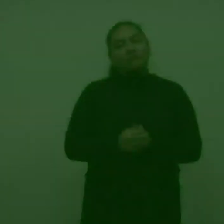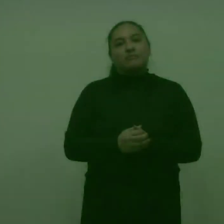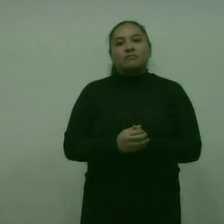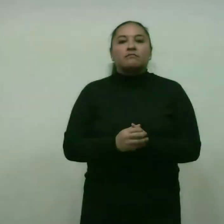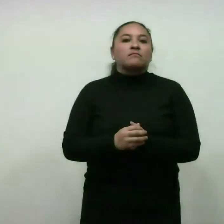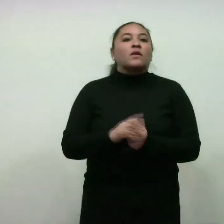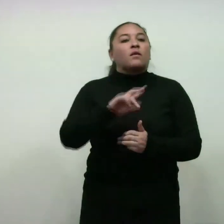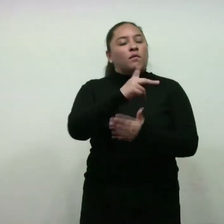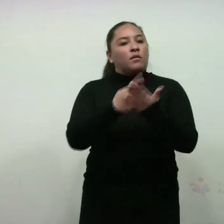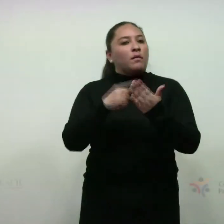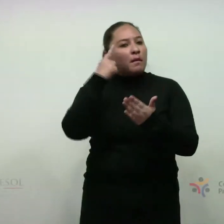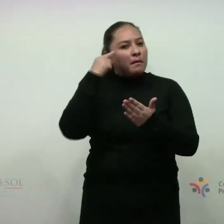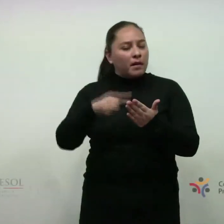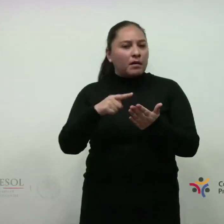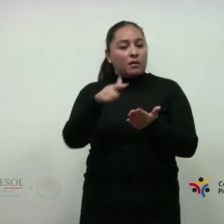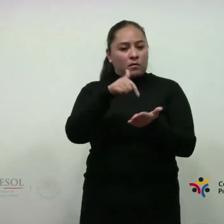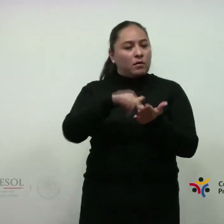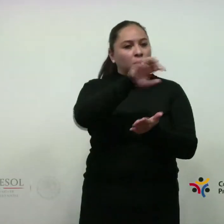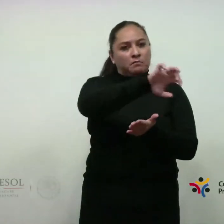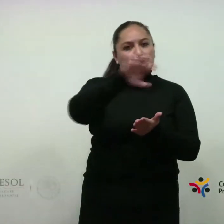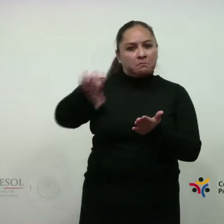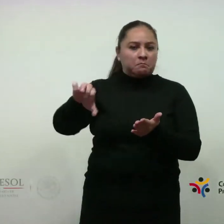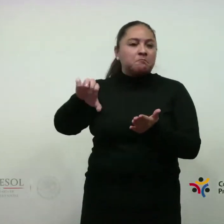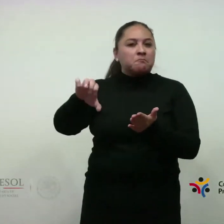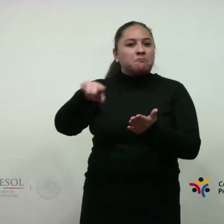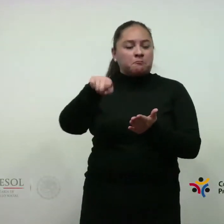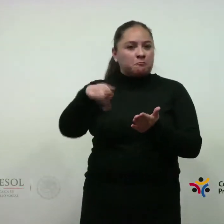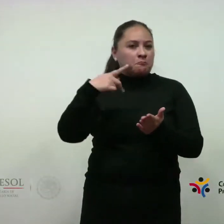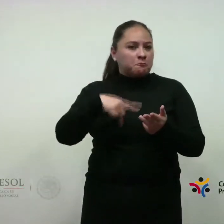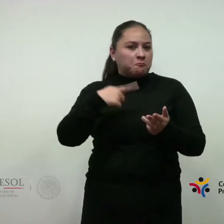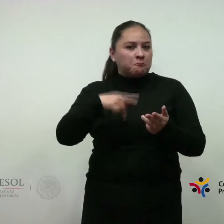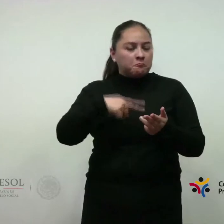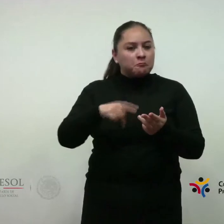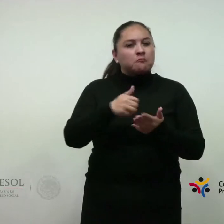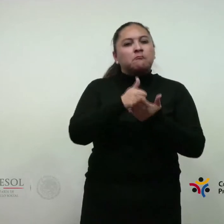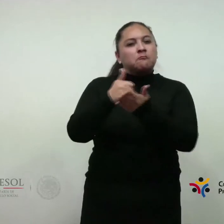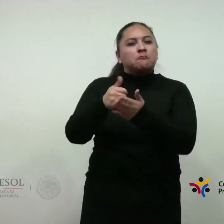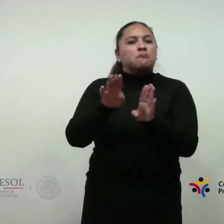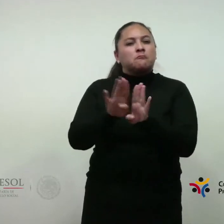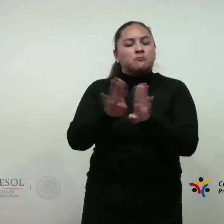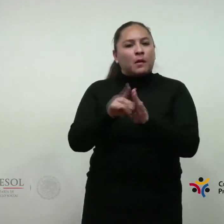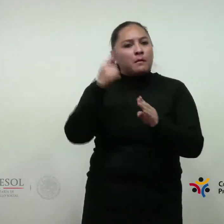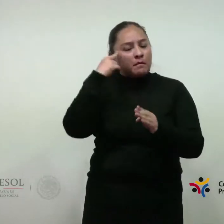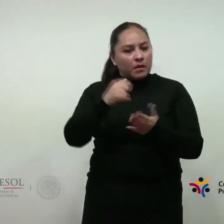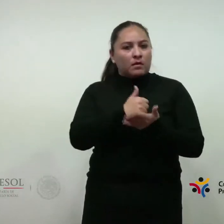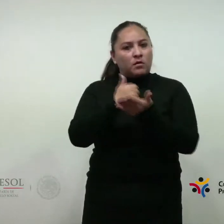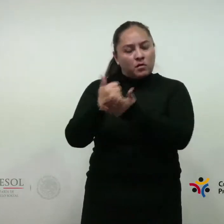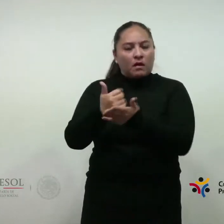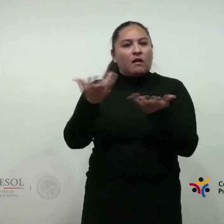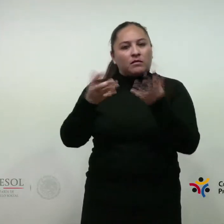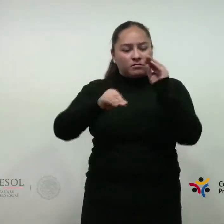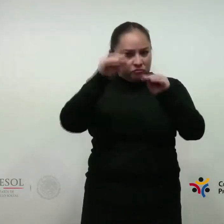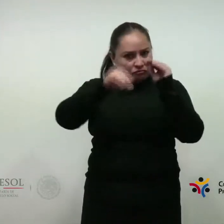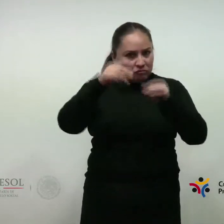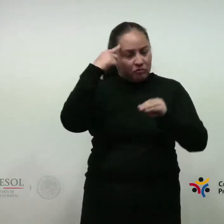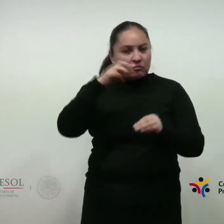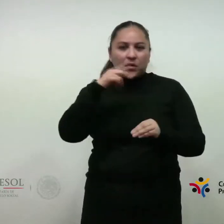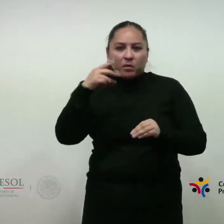Programa para el Desarrollo de Zonas Prioritarias. ¿Para qué sirve? Para realizar obras y servicios básicos que mejoren la vivienda